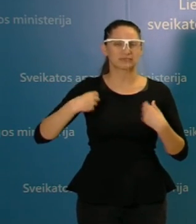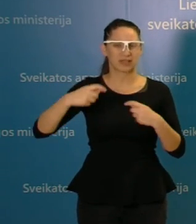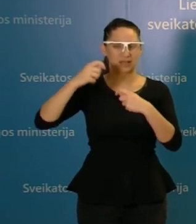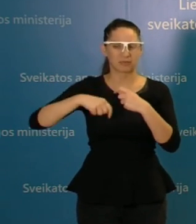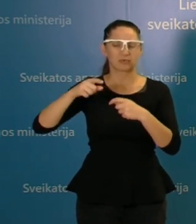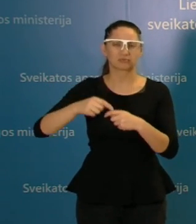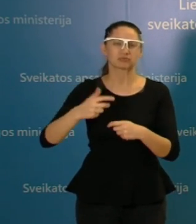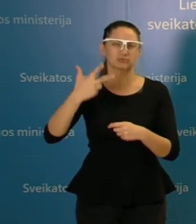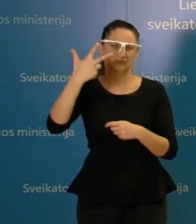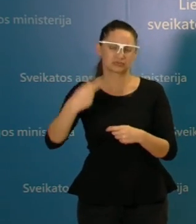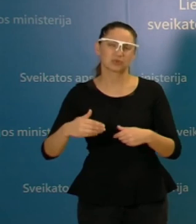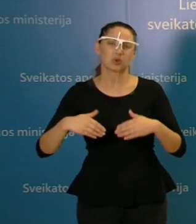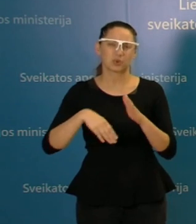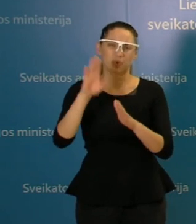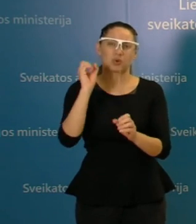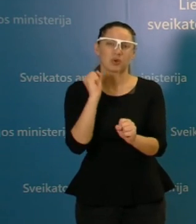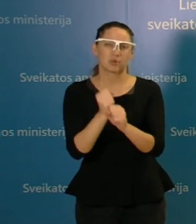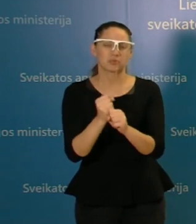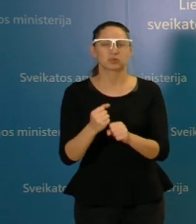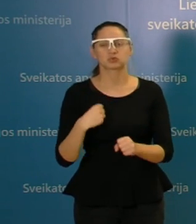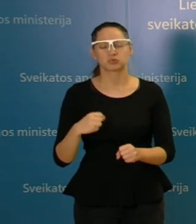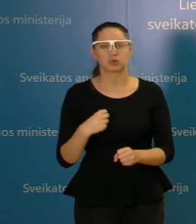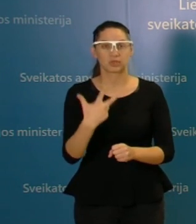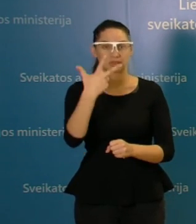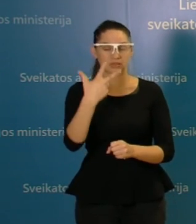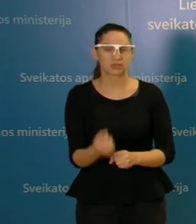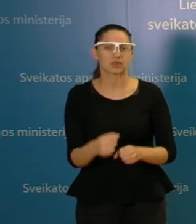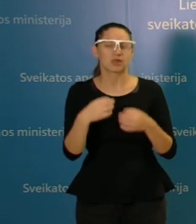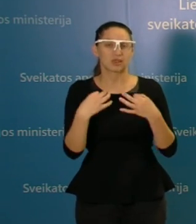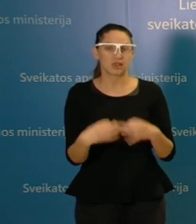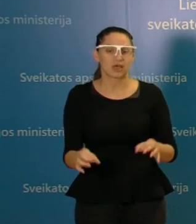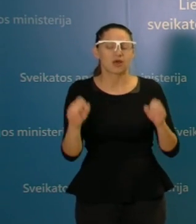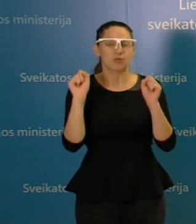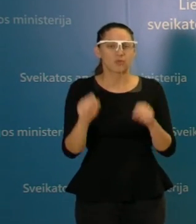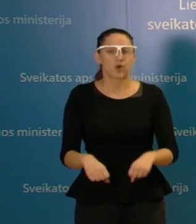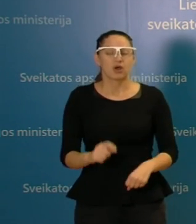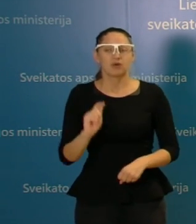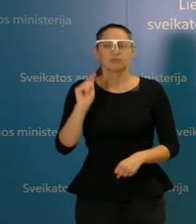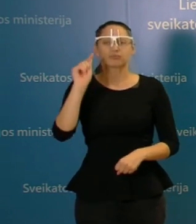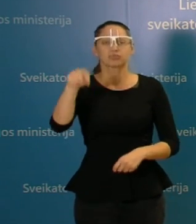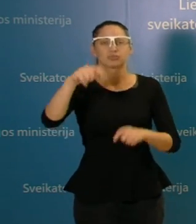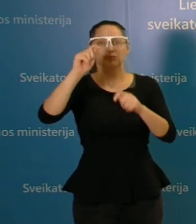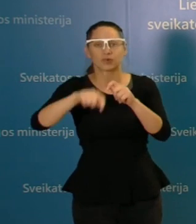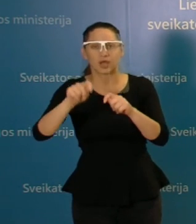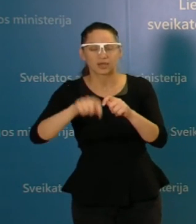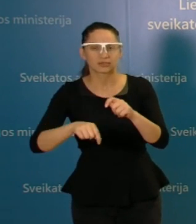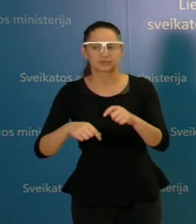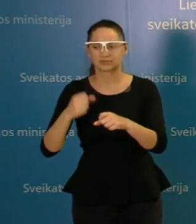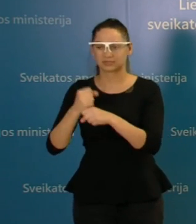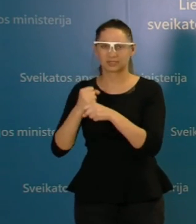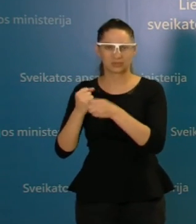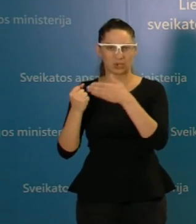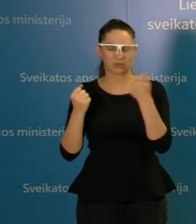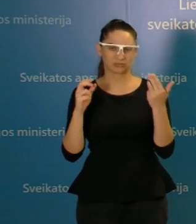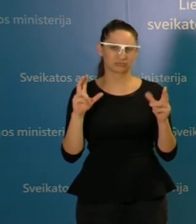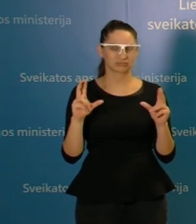savaitgaliu, kada žmonės turi matyti geresnę galimybę ir atvažiuoti ir pasitikrinti. Tai nėra darbo metas. Tai kaip ir